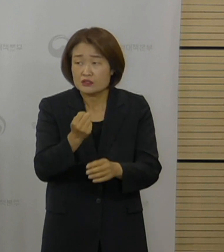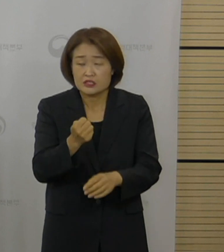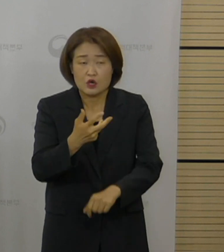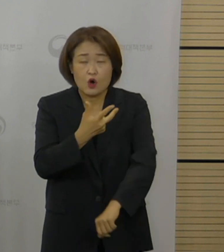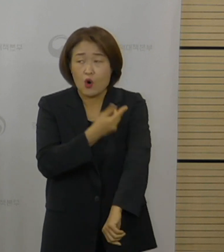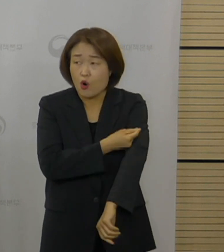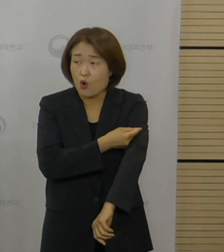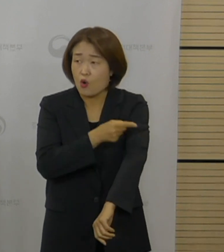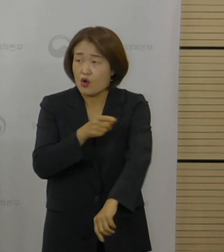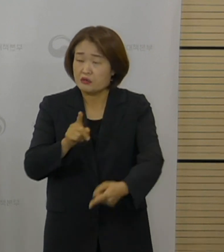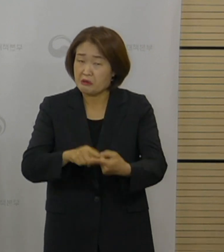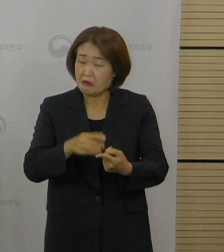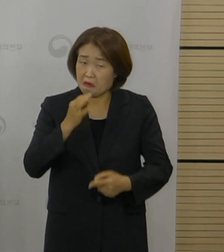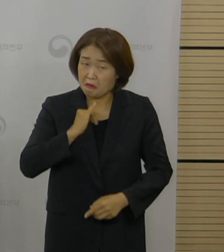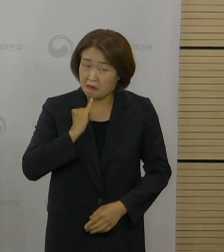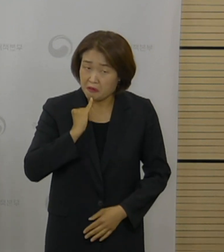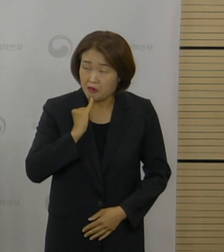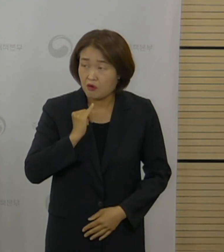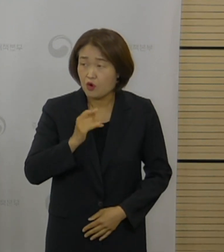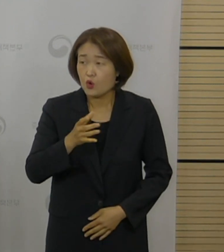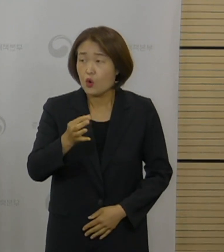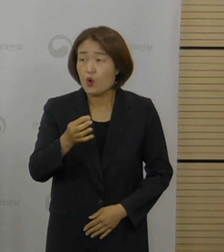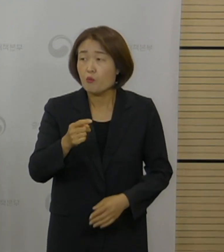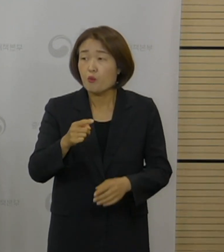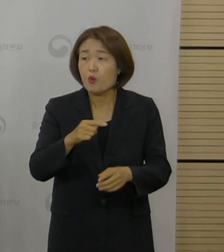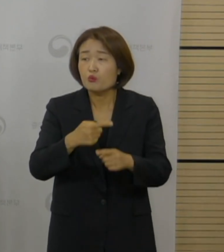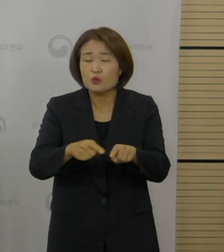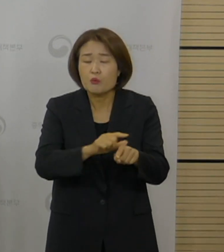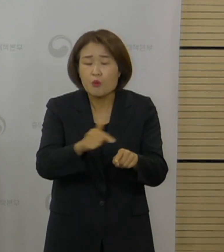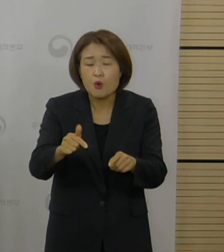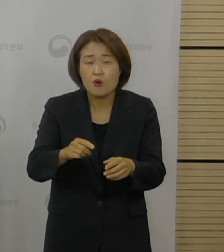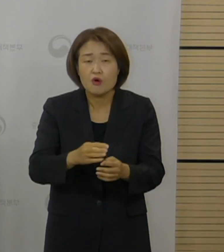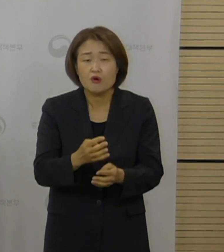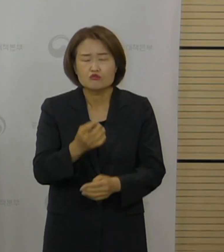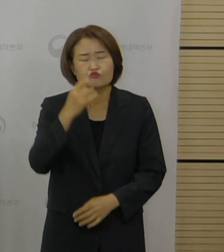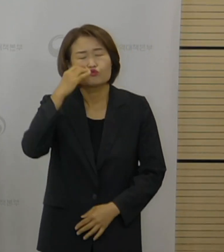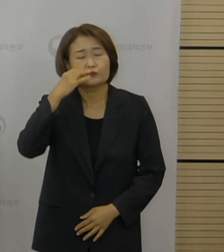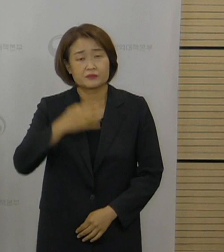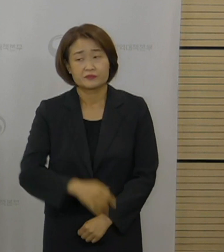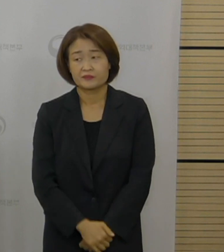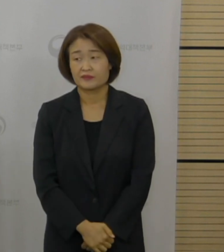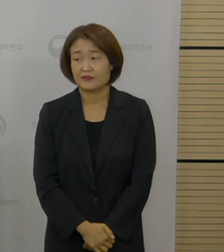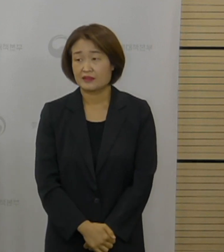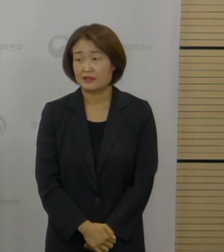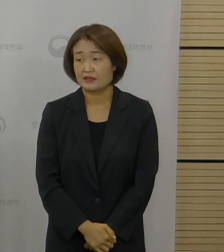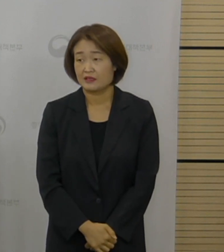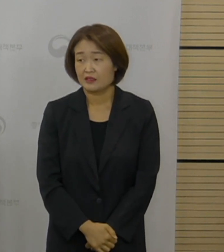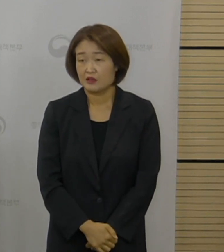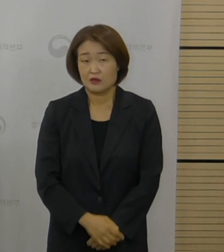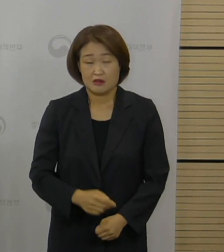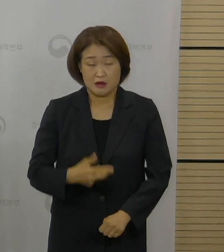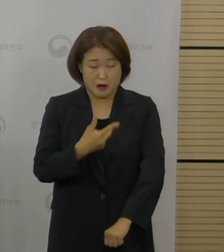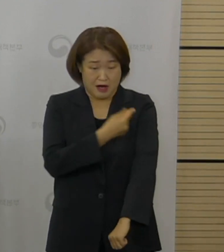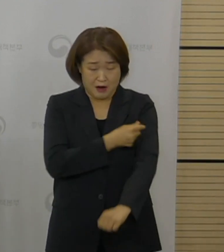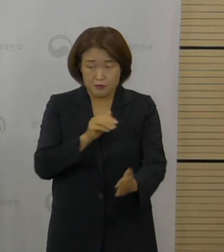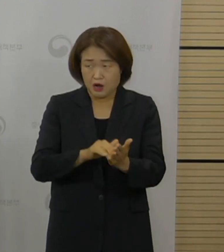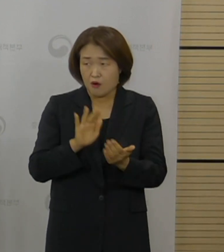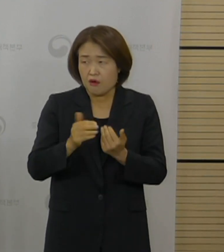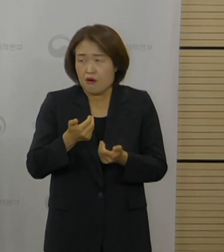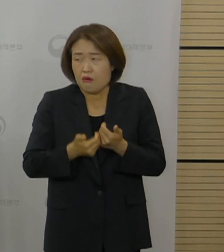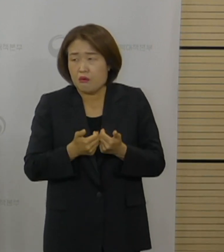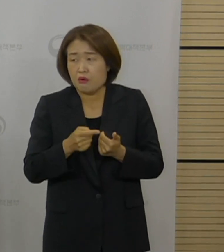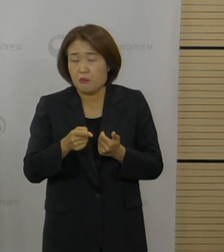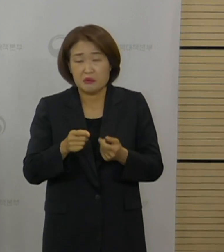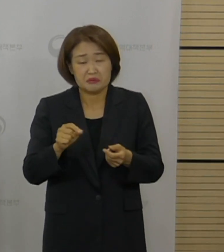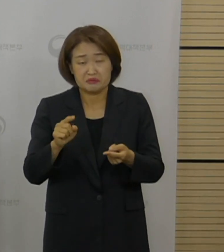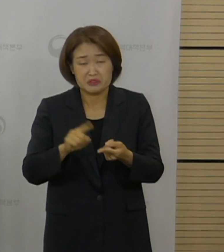주셨습니다. 처음 30세 연령 제한을 두었던 4월 중순 이후에 이득 부작용 리스크 계산에